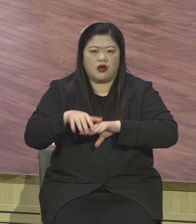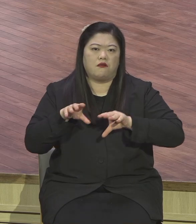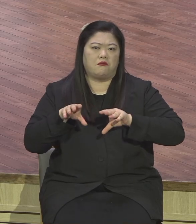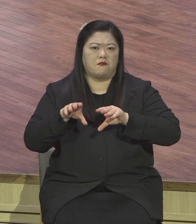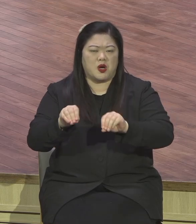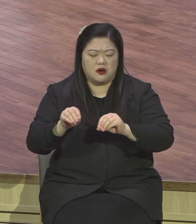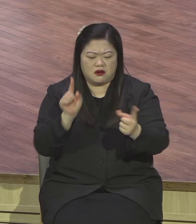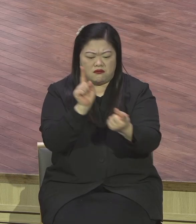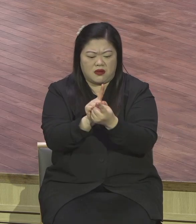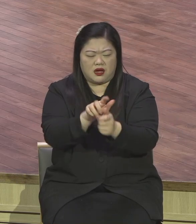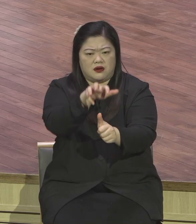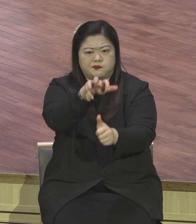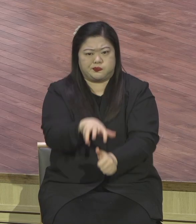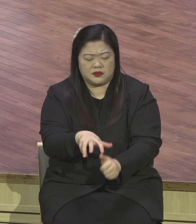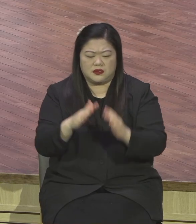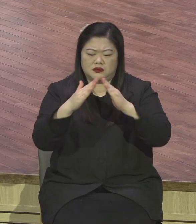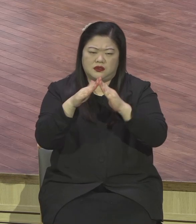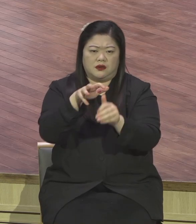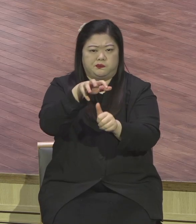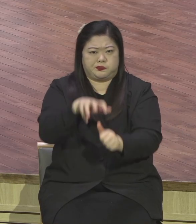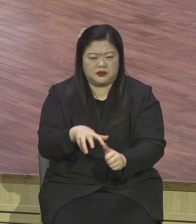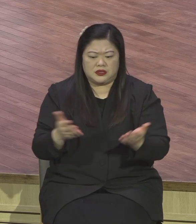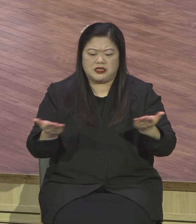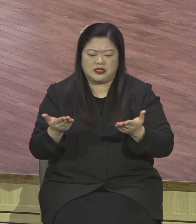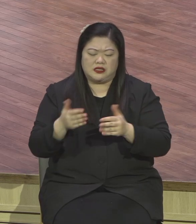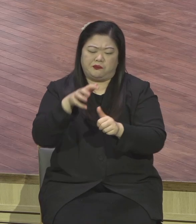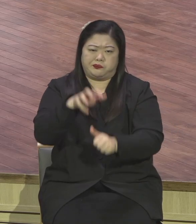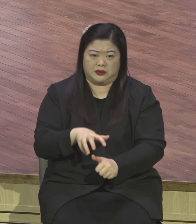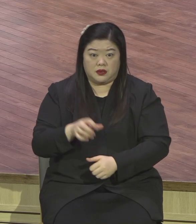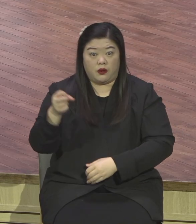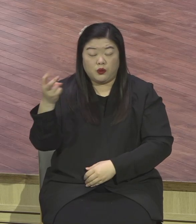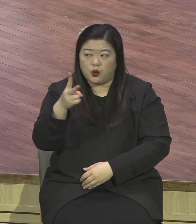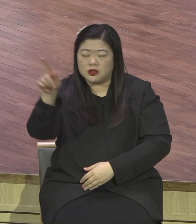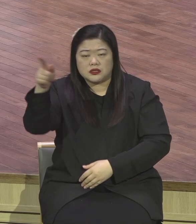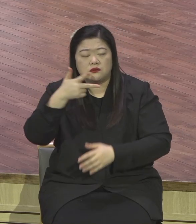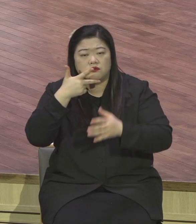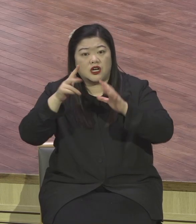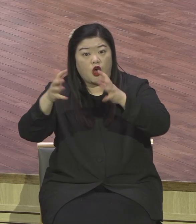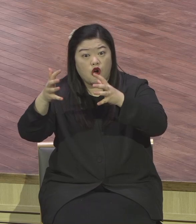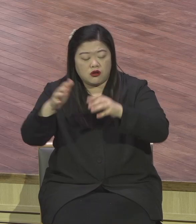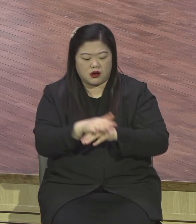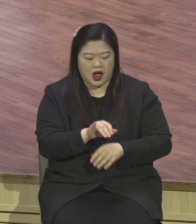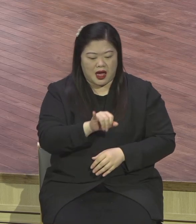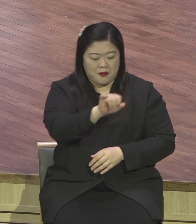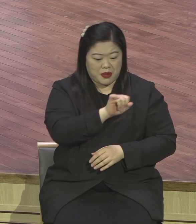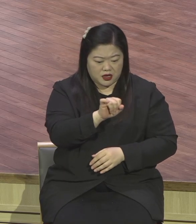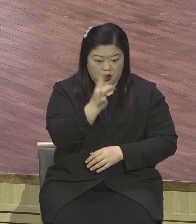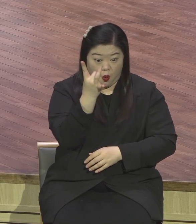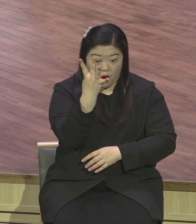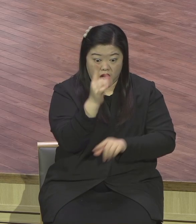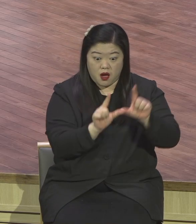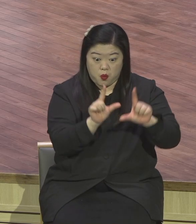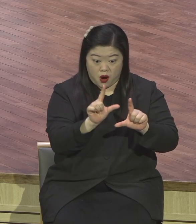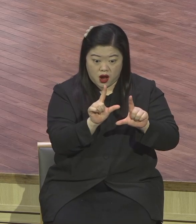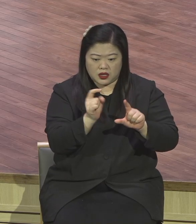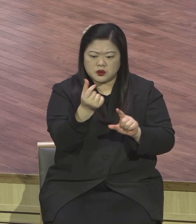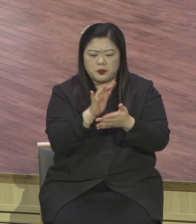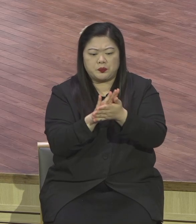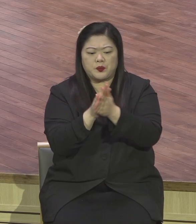변종이 또 왔다는데 어떻게 될지 우리 가족은 어떻게 될지 내 직장은 내 사업은